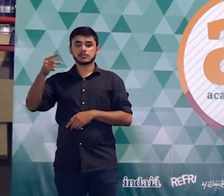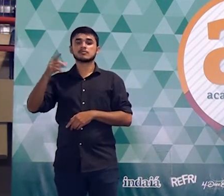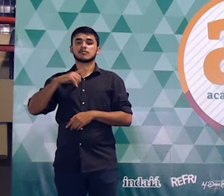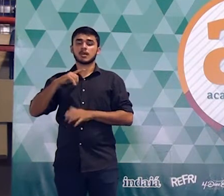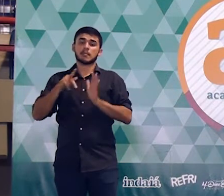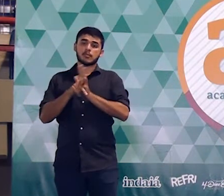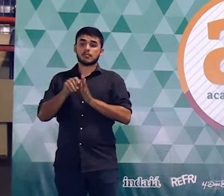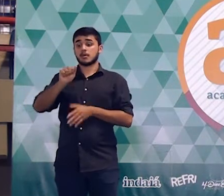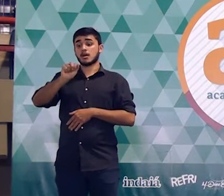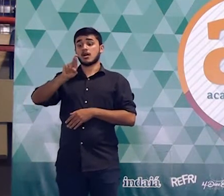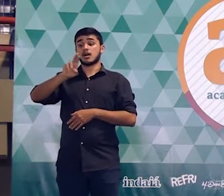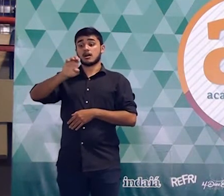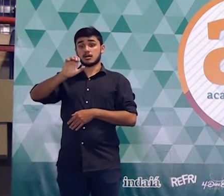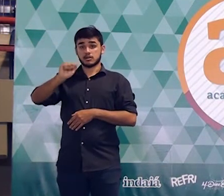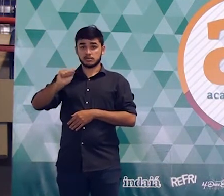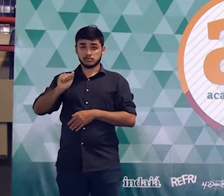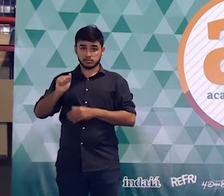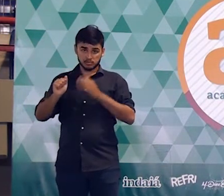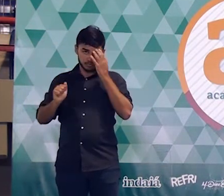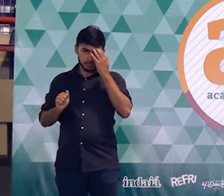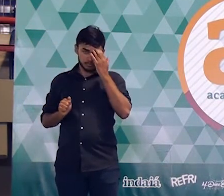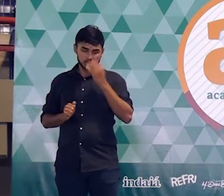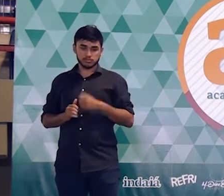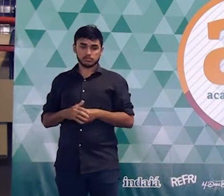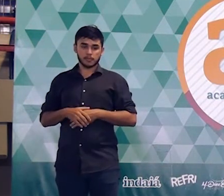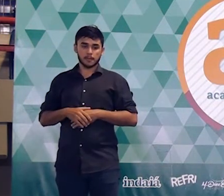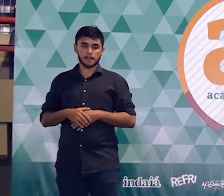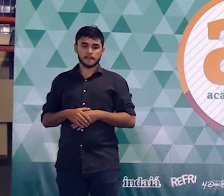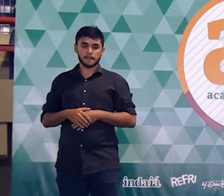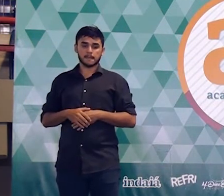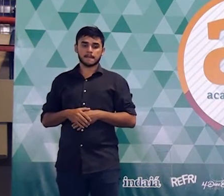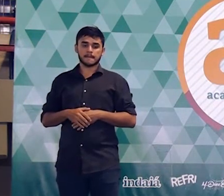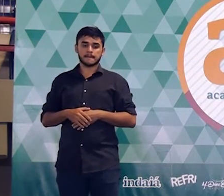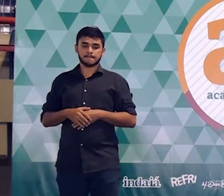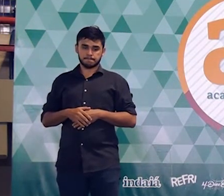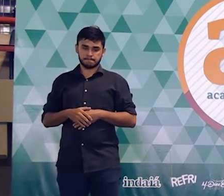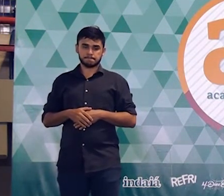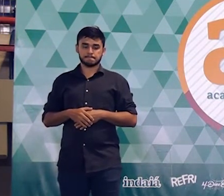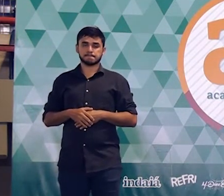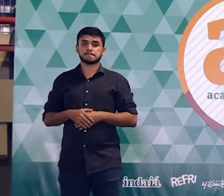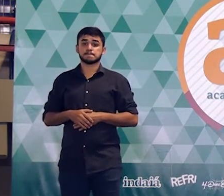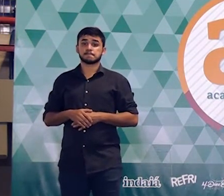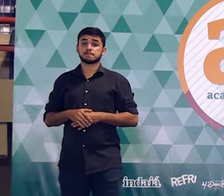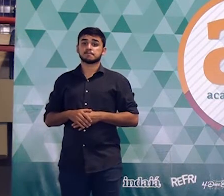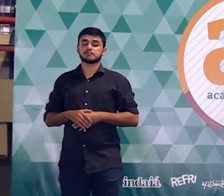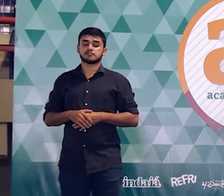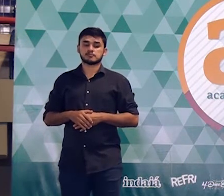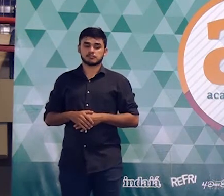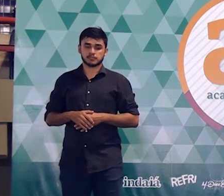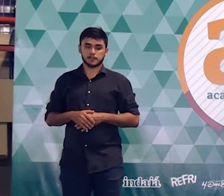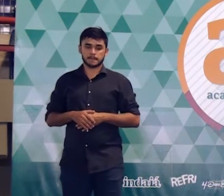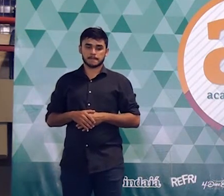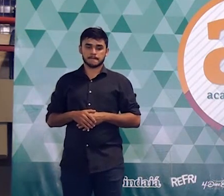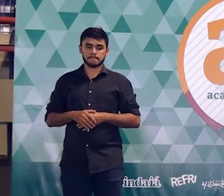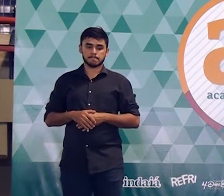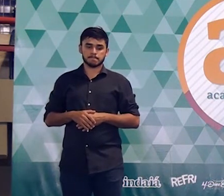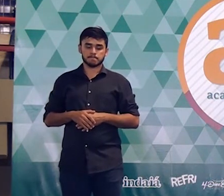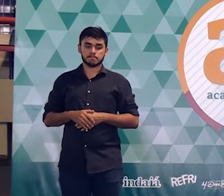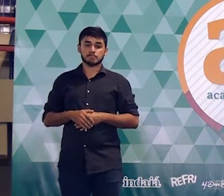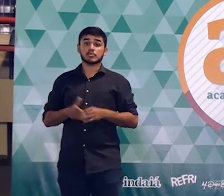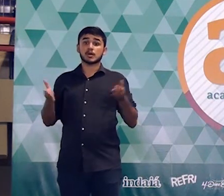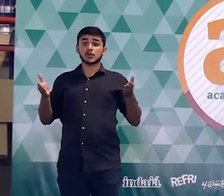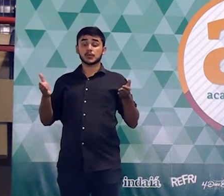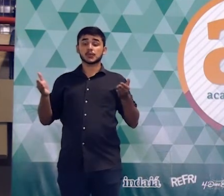para ser coberta vai ser N vezes Y elevado ao quadrado. Aí eu vou guardar essa informação. Isso é para a primeira situação. Vamos pensar